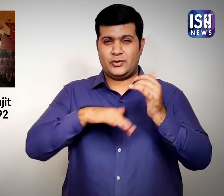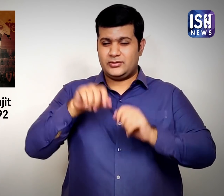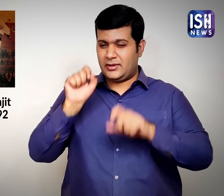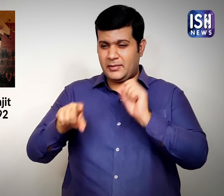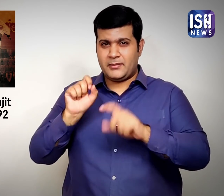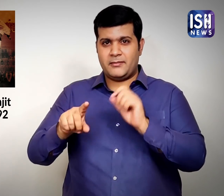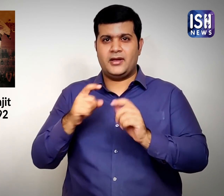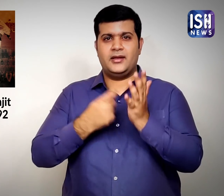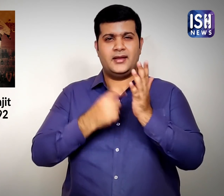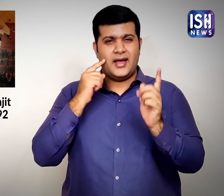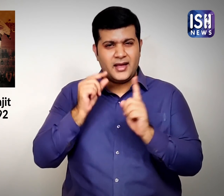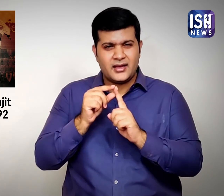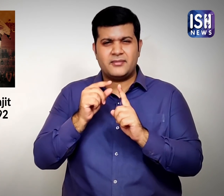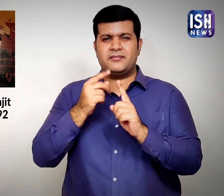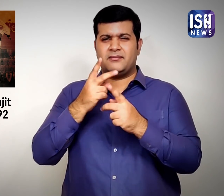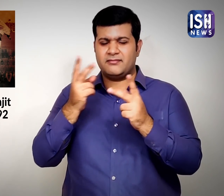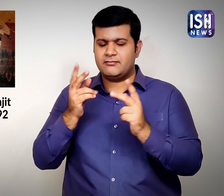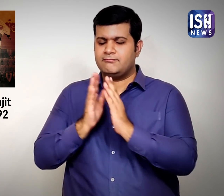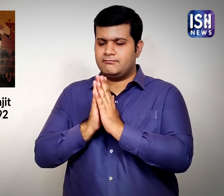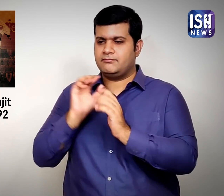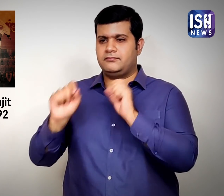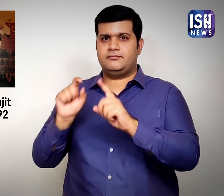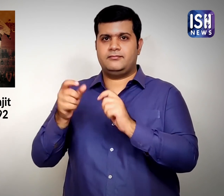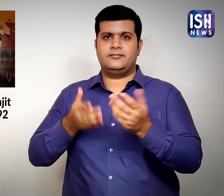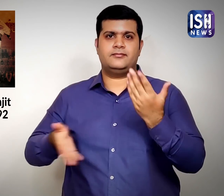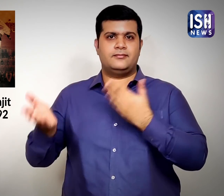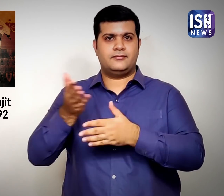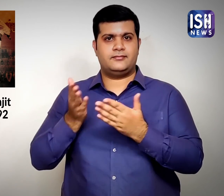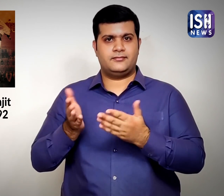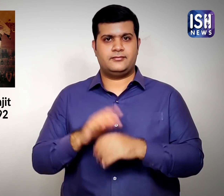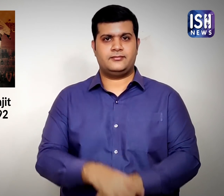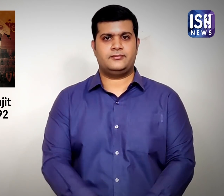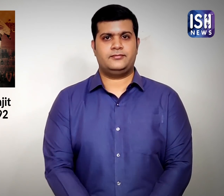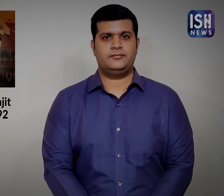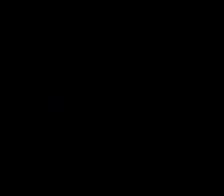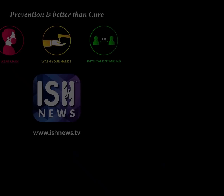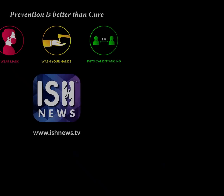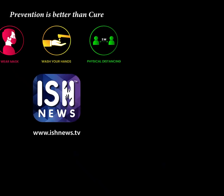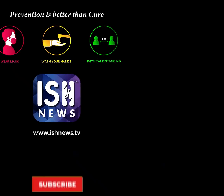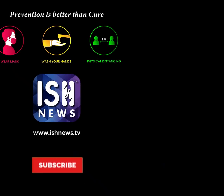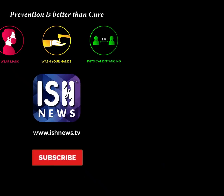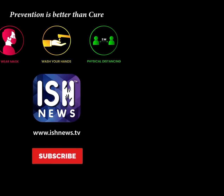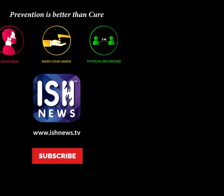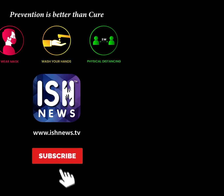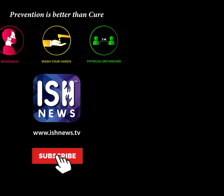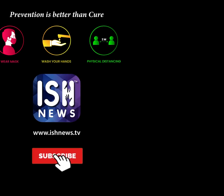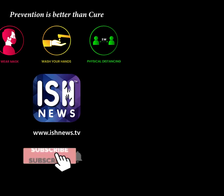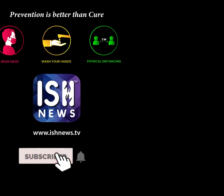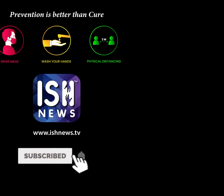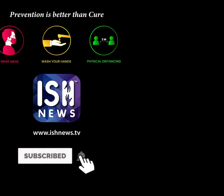साजा की कर दो लोगों ने सम्वेत नाय